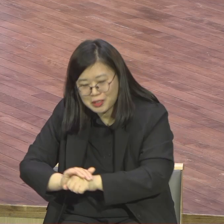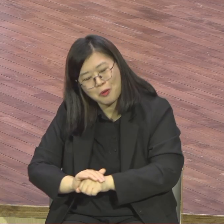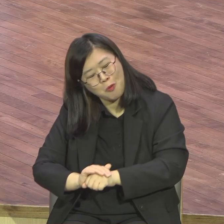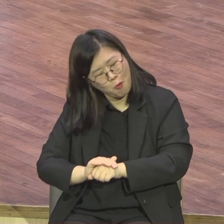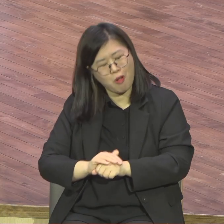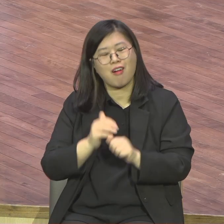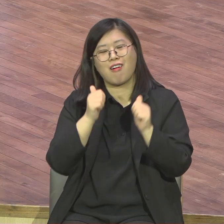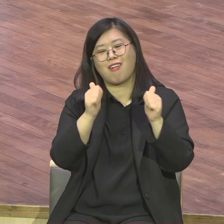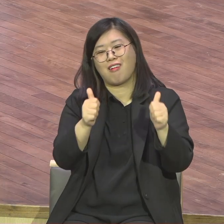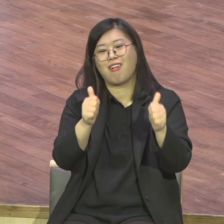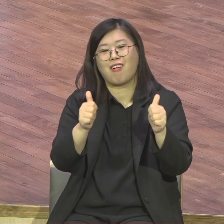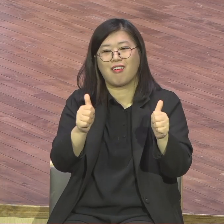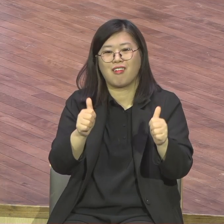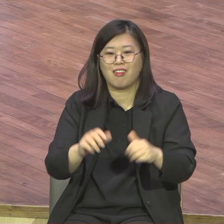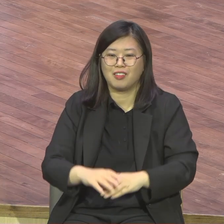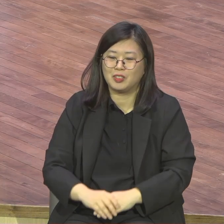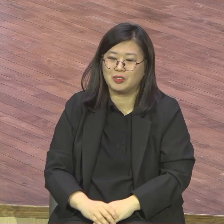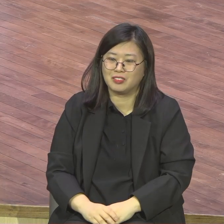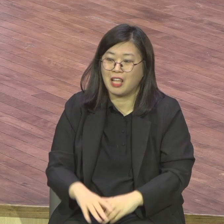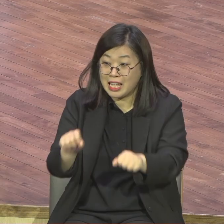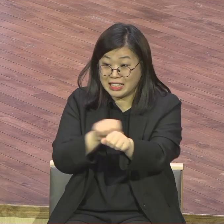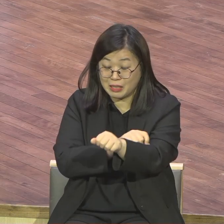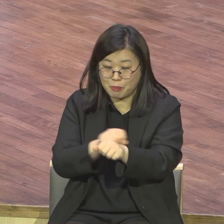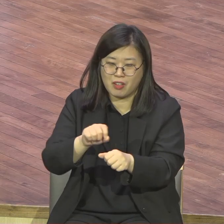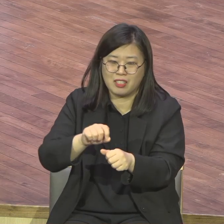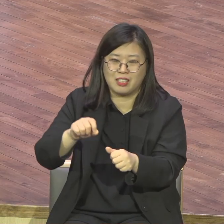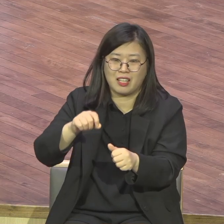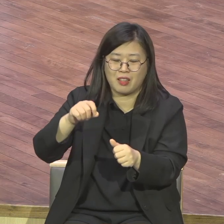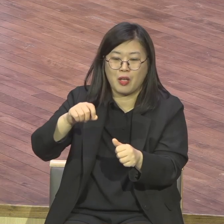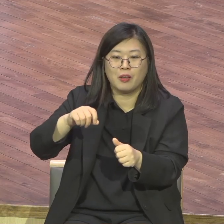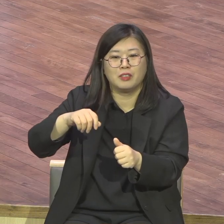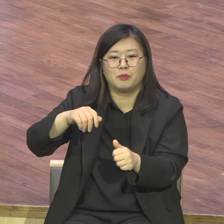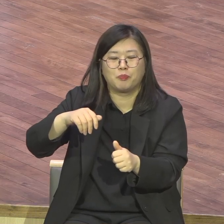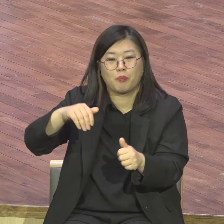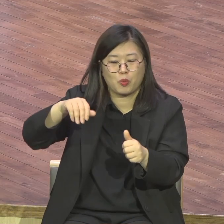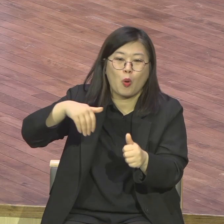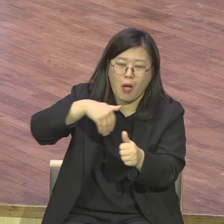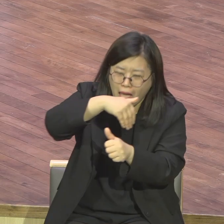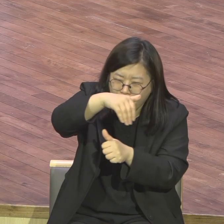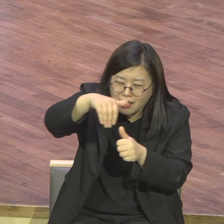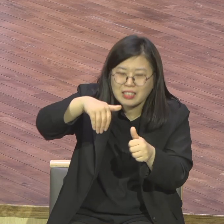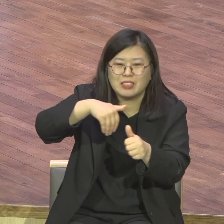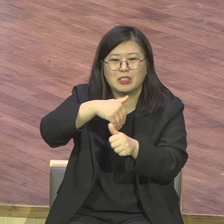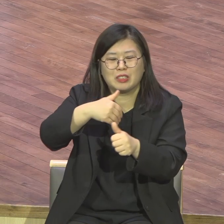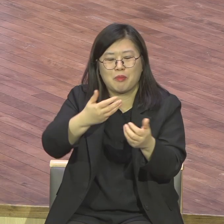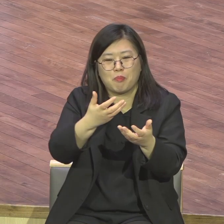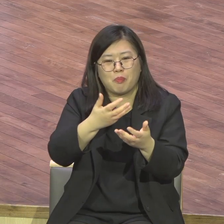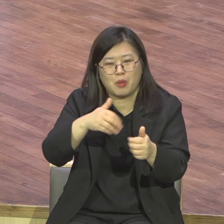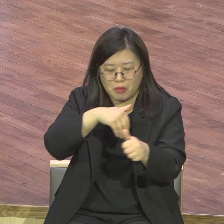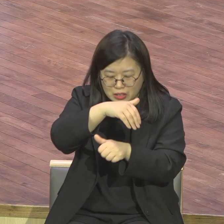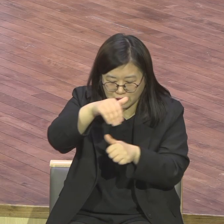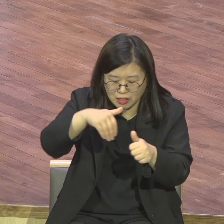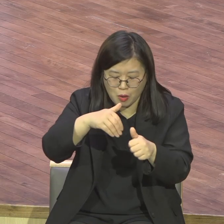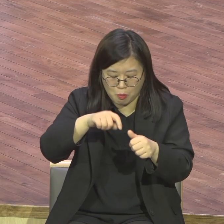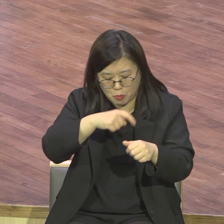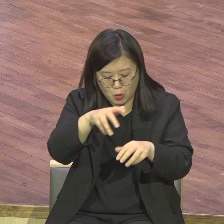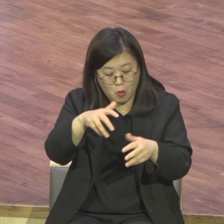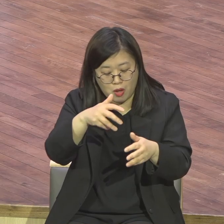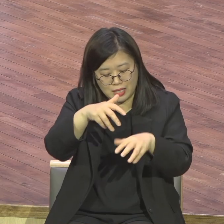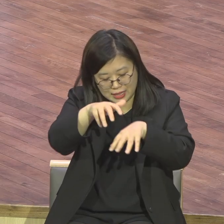형정 목사님들 우리 당의 석희 본부장 중요한 재정 담당 분들